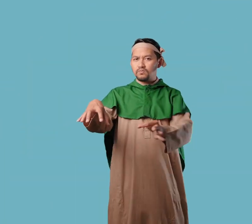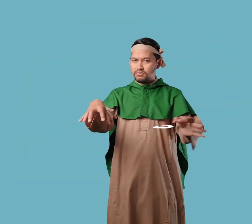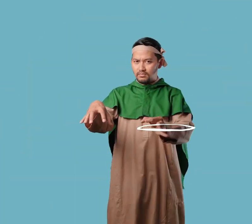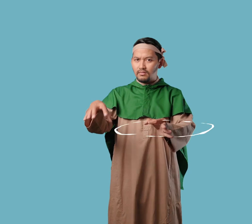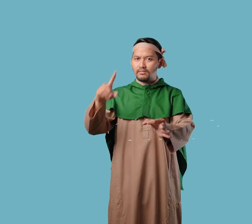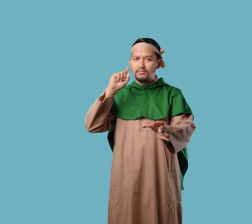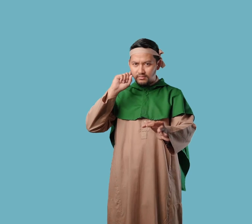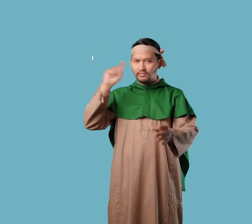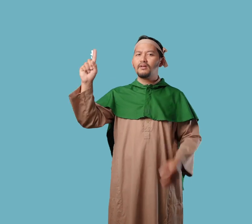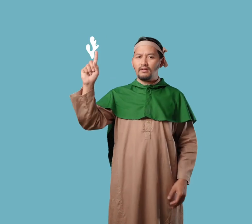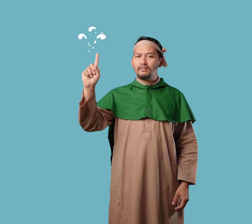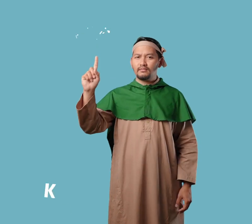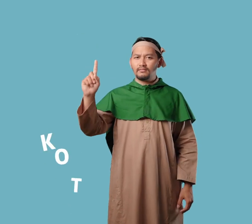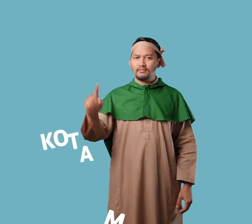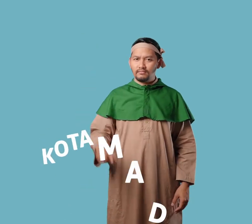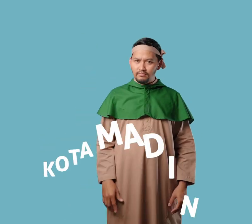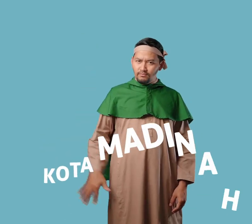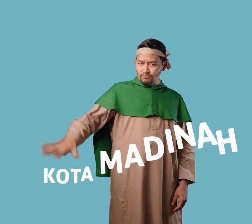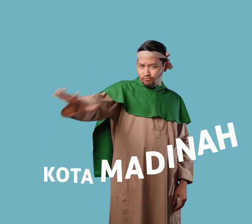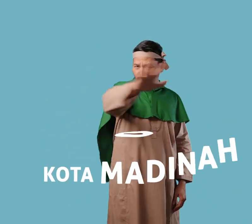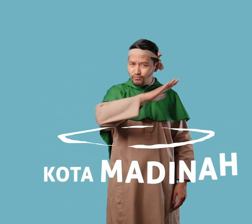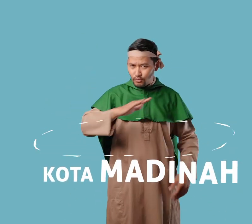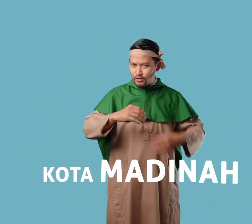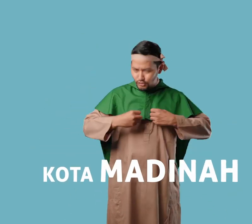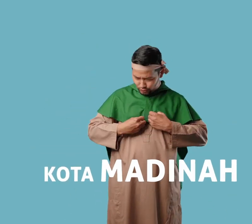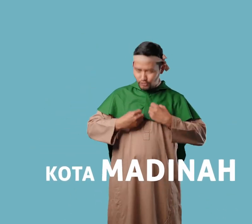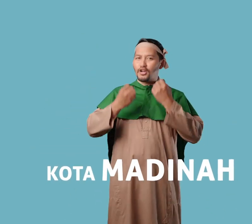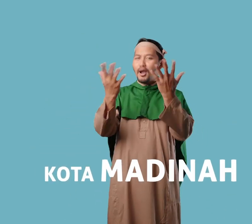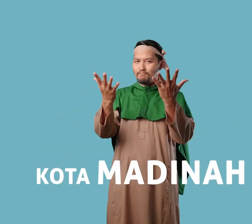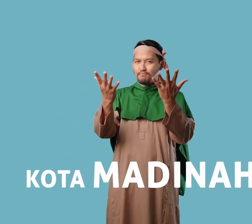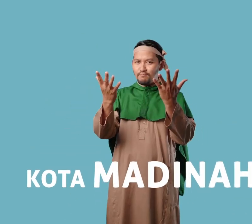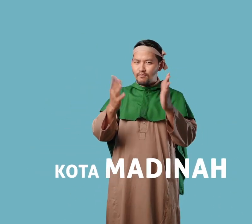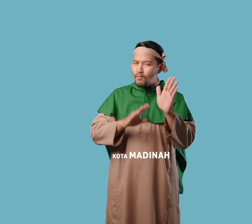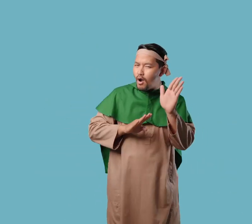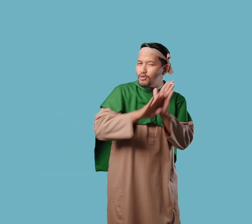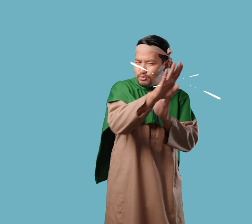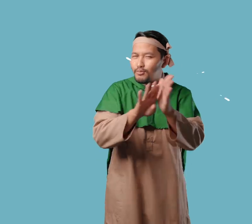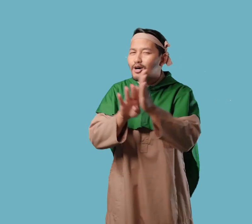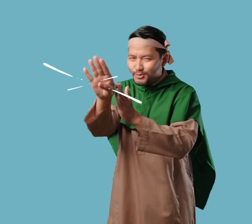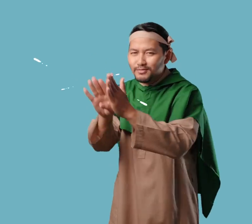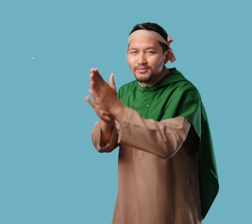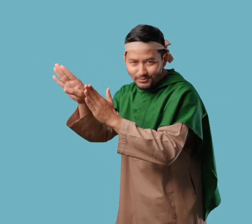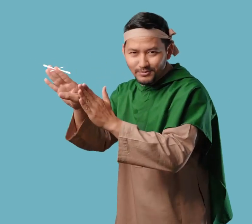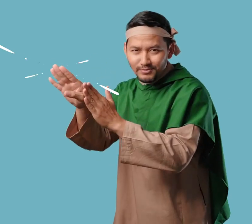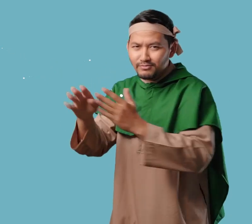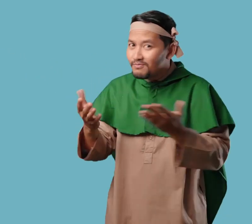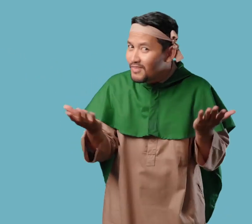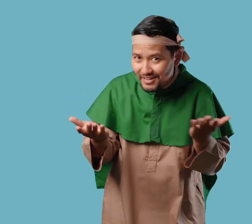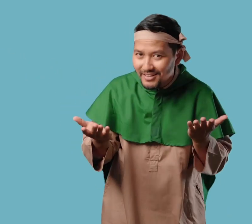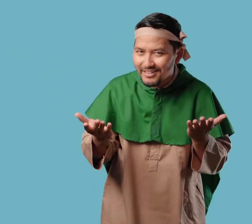Dari kota Madinah Dakwah Islam mengalami kemajuan peradaban yang pesat Bagaimana caranya?